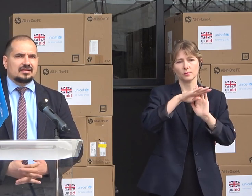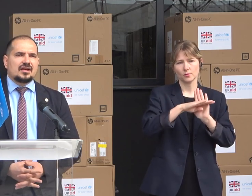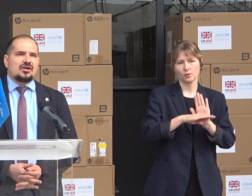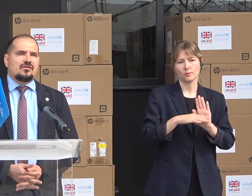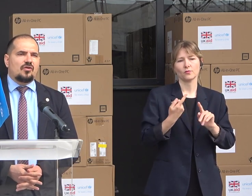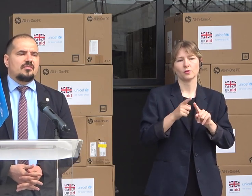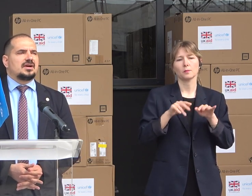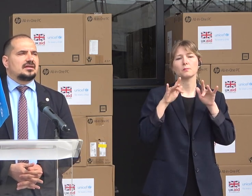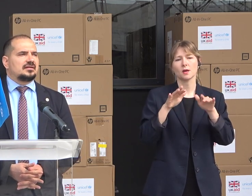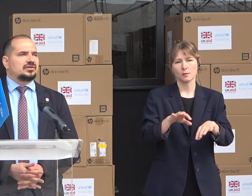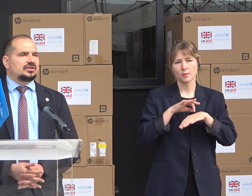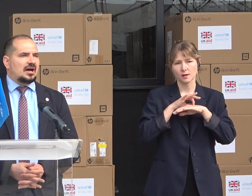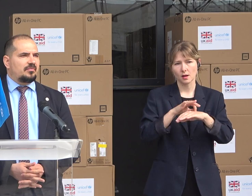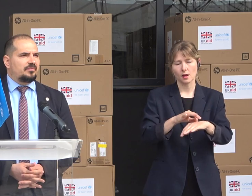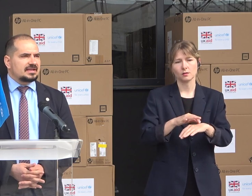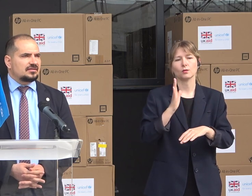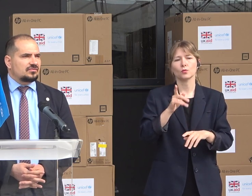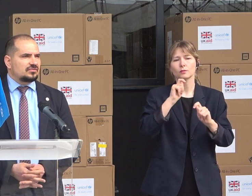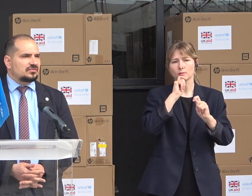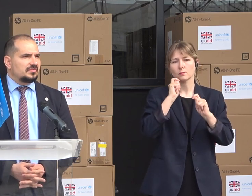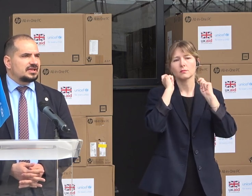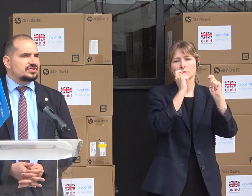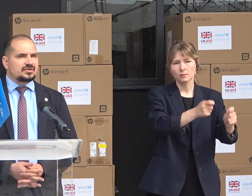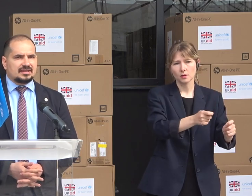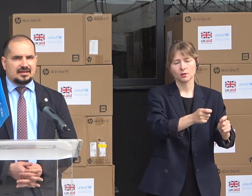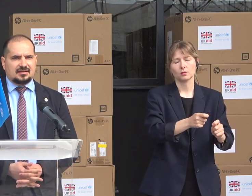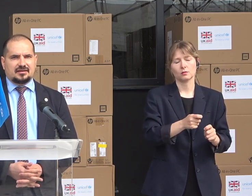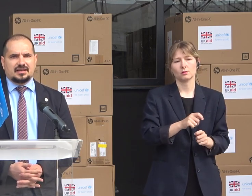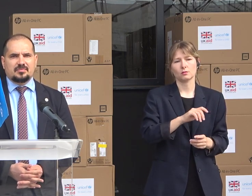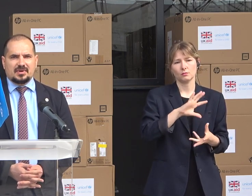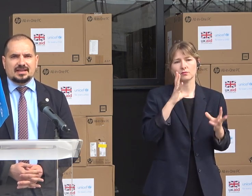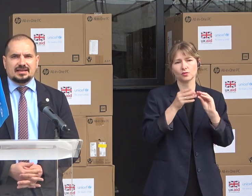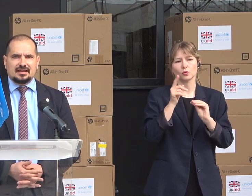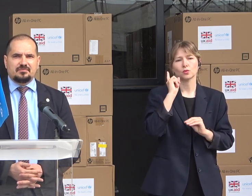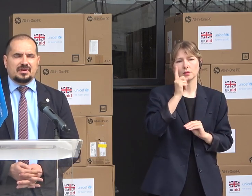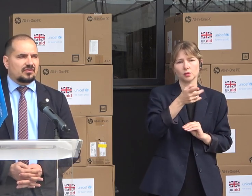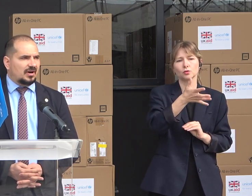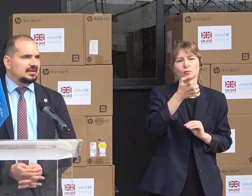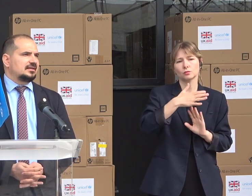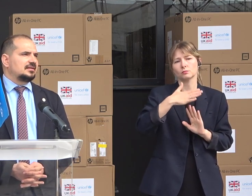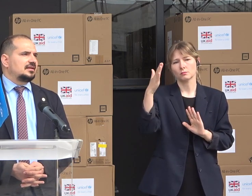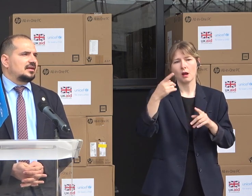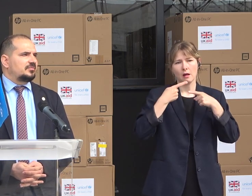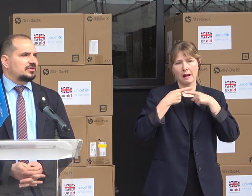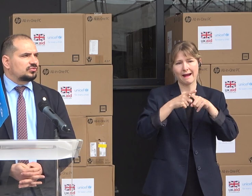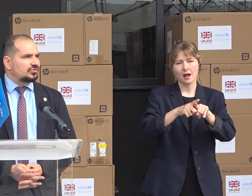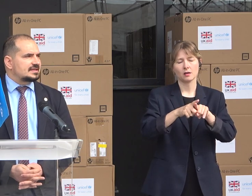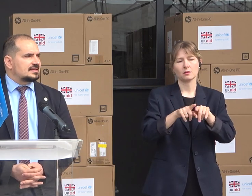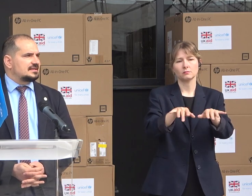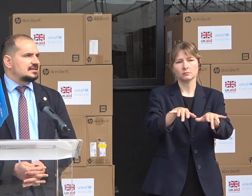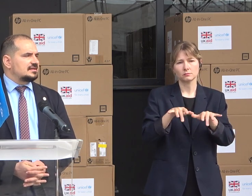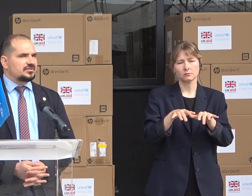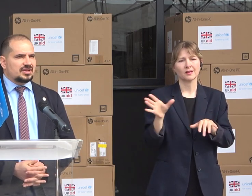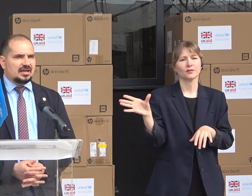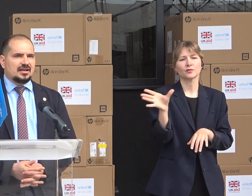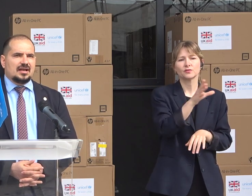eveniment, vom dona peste 1500 de echipamente IT performante pentru toți